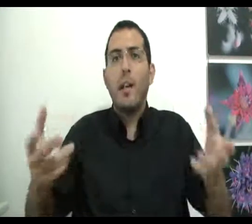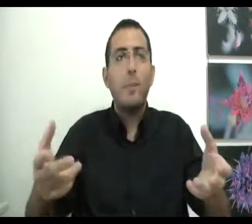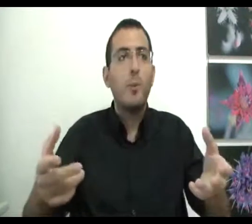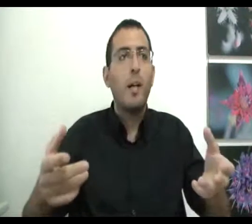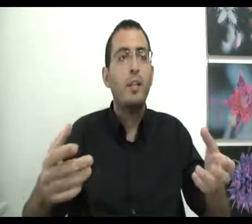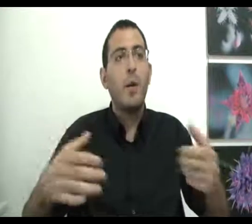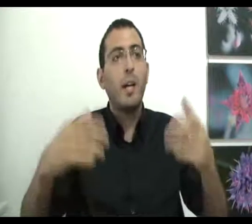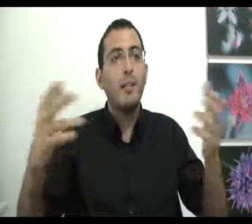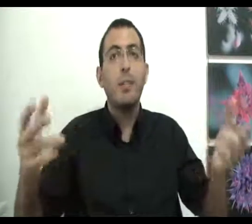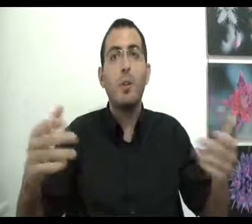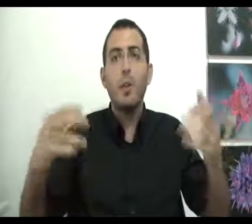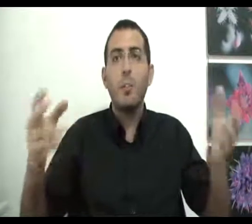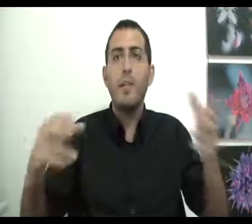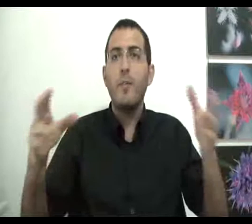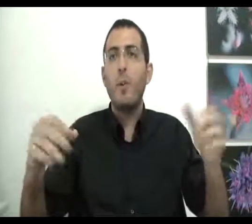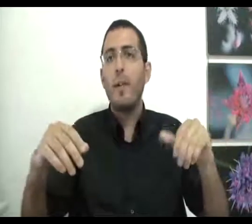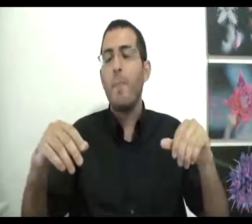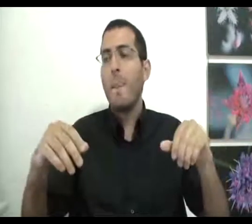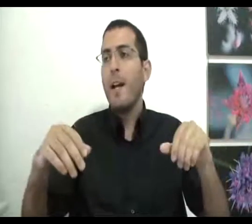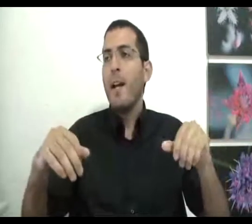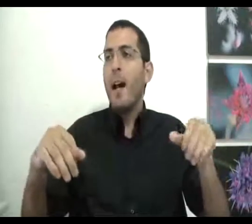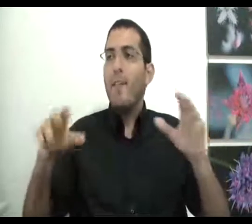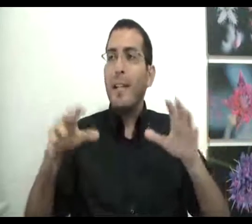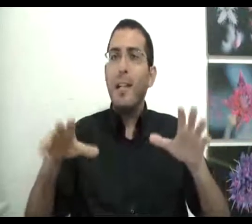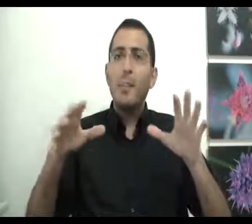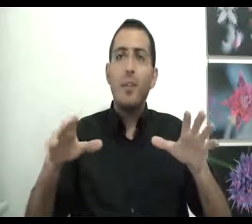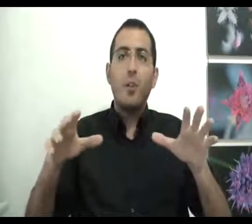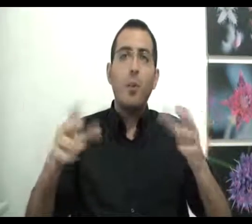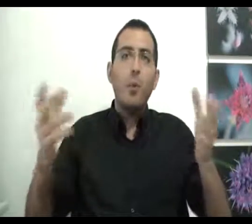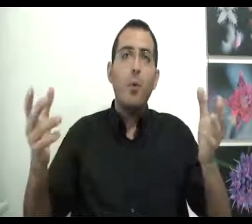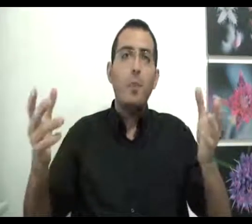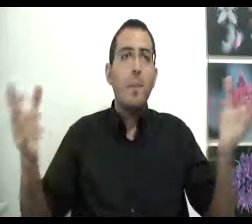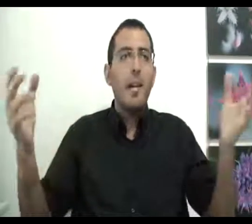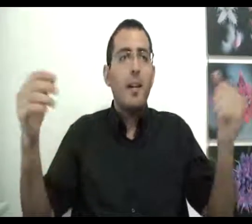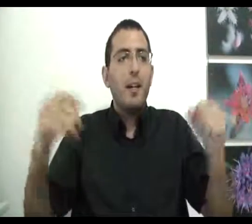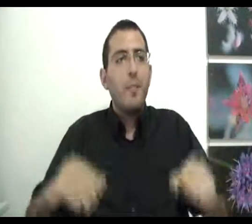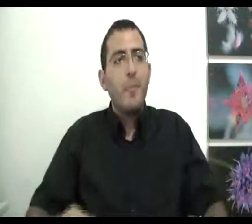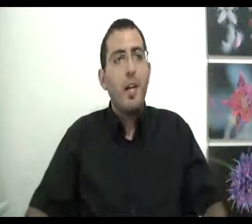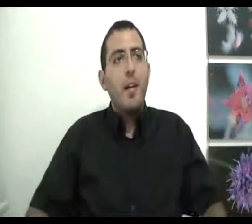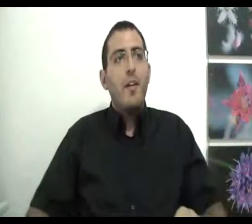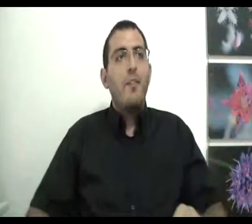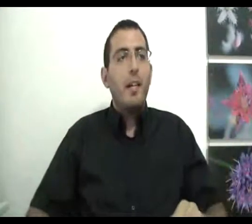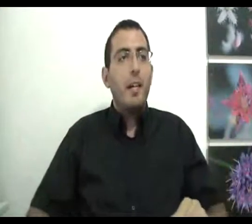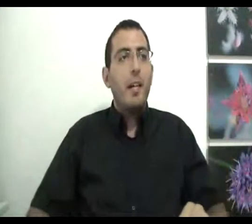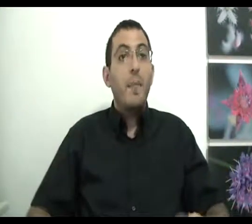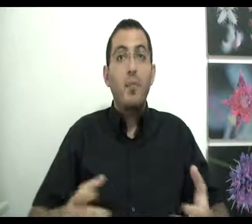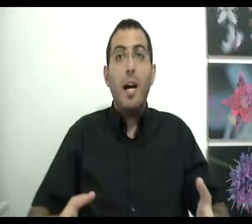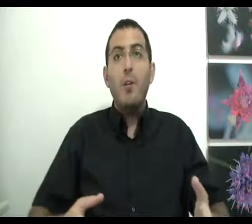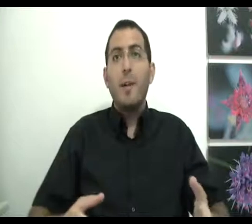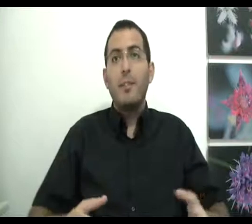החיים בצורה קשה, הוא נכנס את דיכונות, פחדים וכו' אבל ילד מטיבו הוא שמח והמבוגר לעומת זאת,